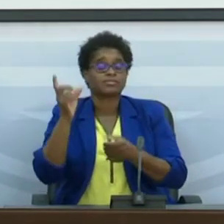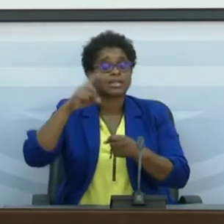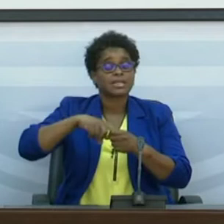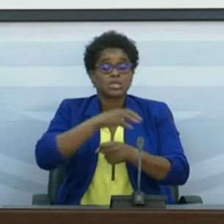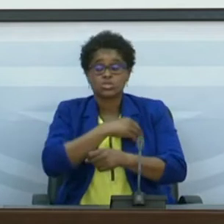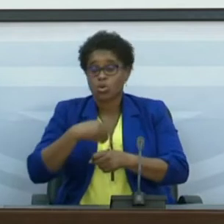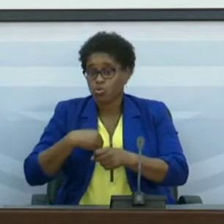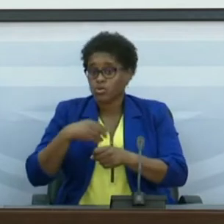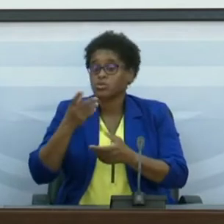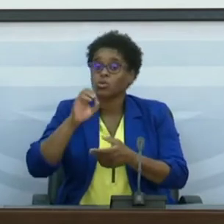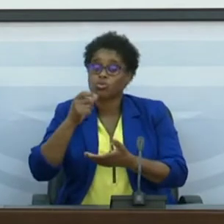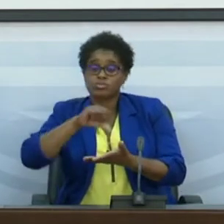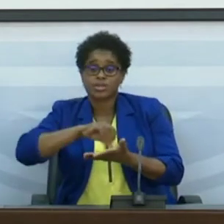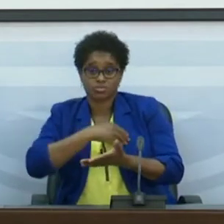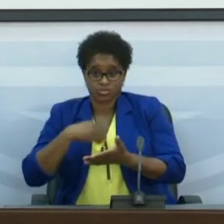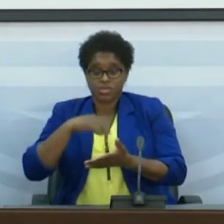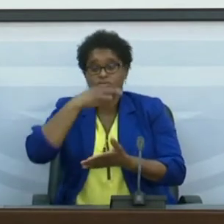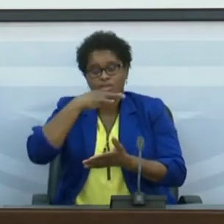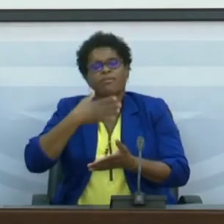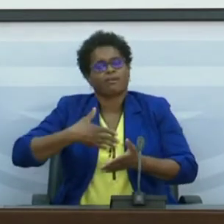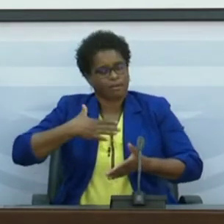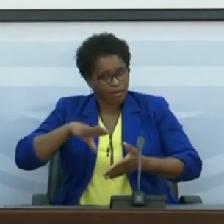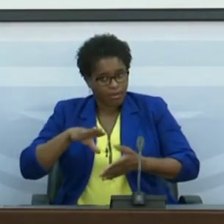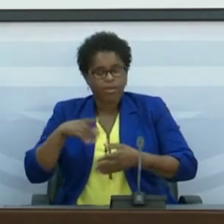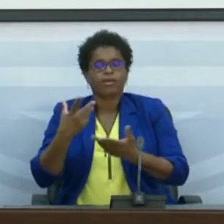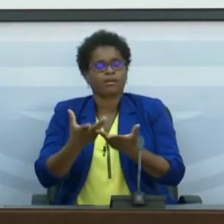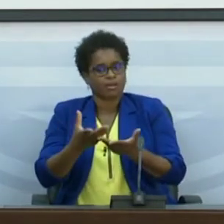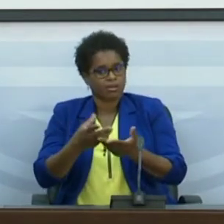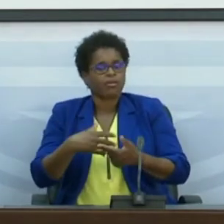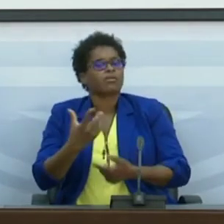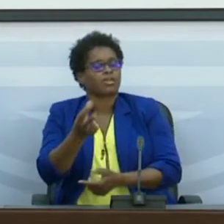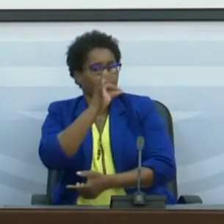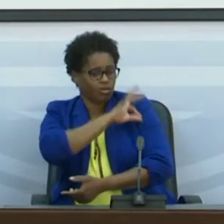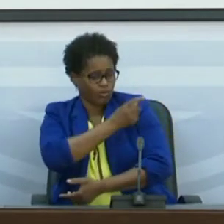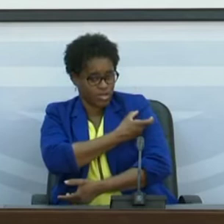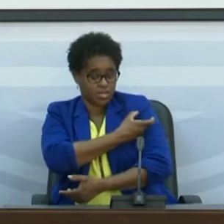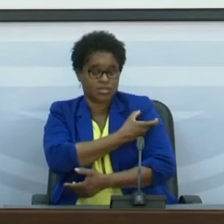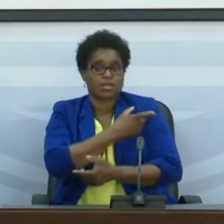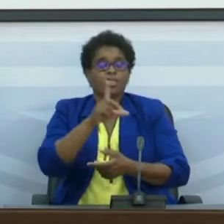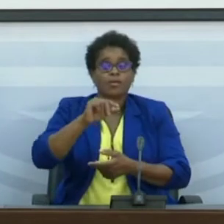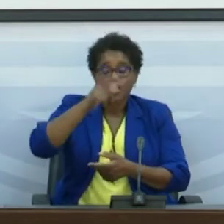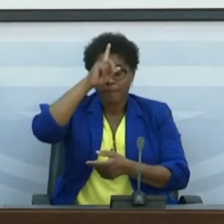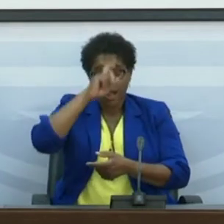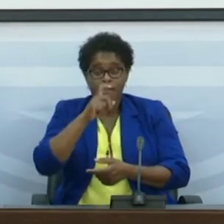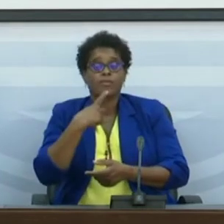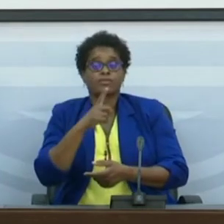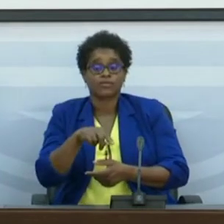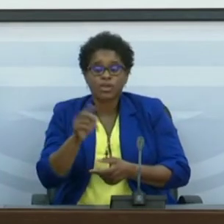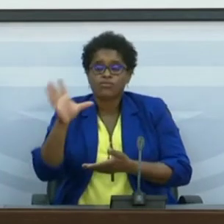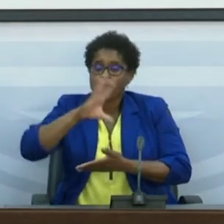e dizer que está disposto a receber a sua vacina. Também devemos lembrar que é cada vez mais